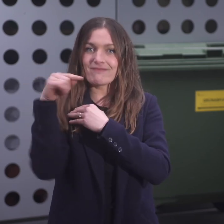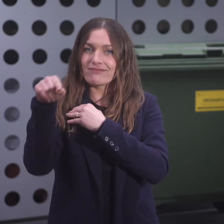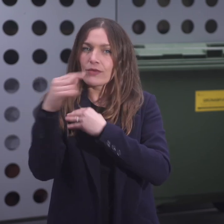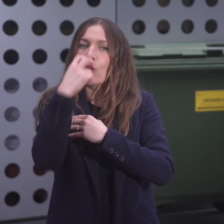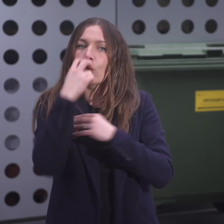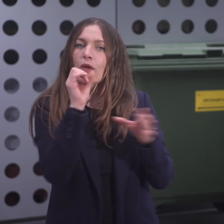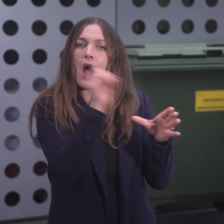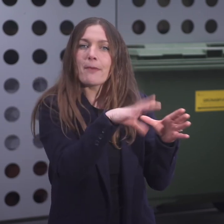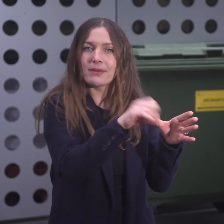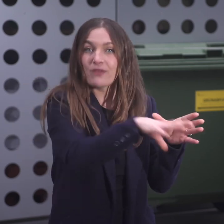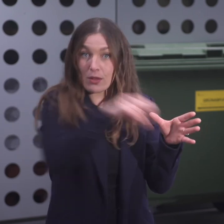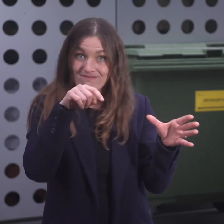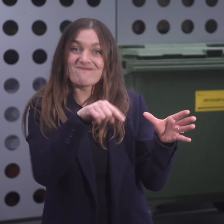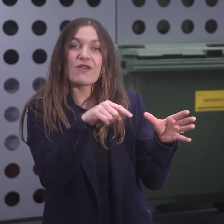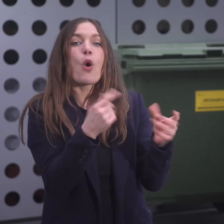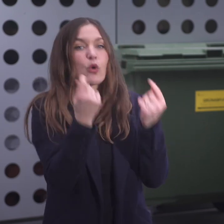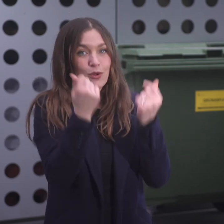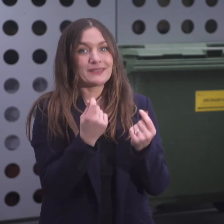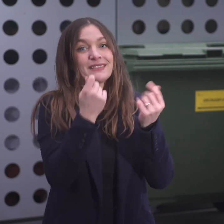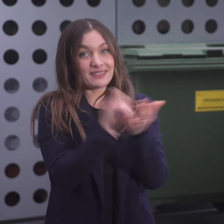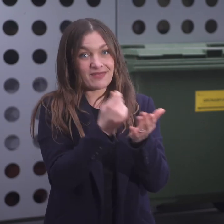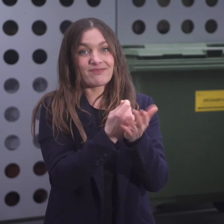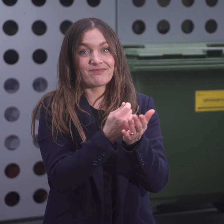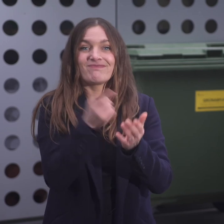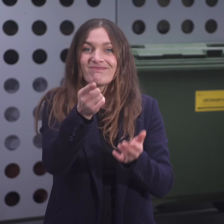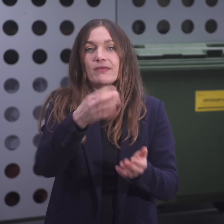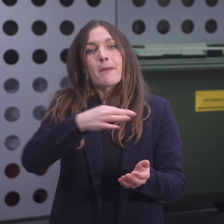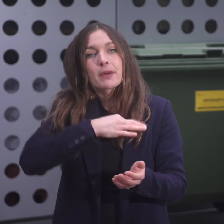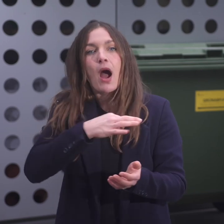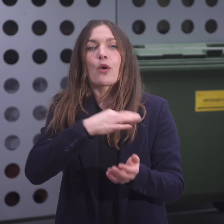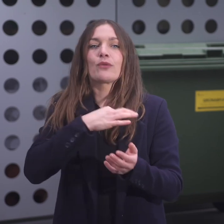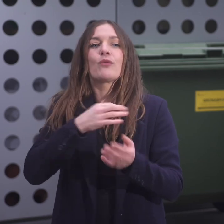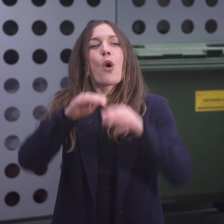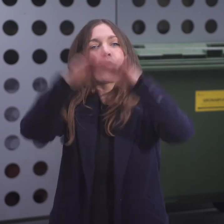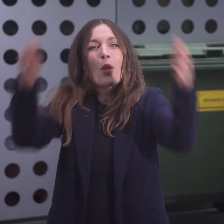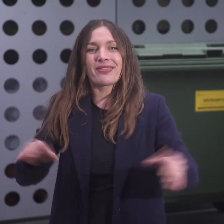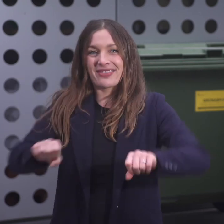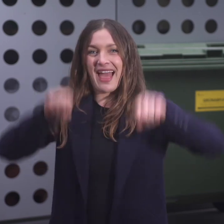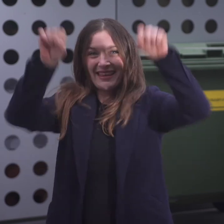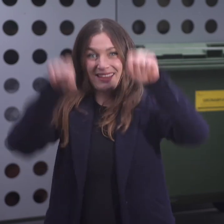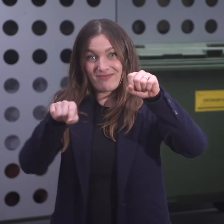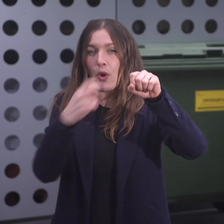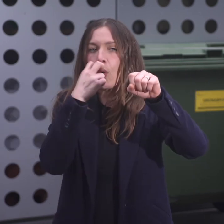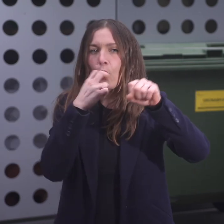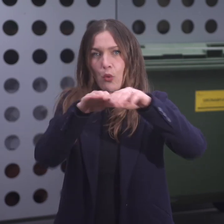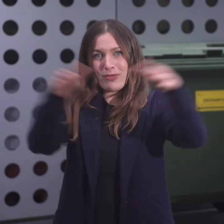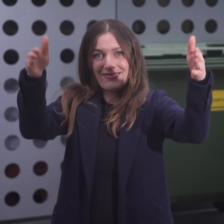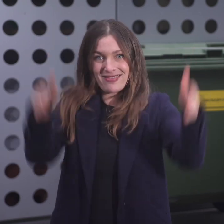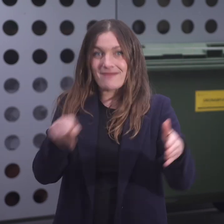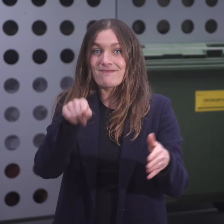Grünabfuhr ist kostenpflichtig. Sie benötigt einen Grünkontainer. Dieser muss angemeldet werden. Nicht